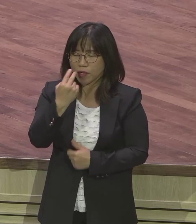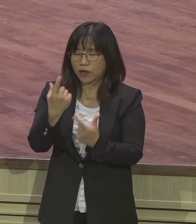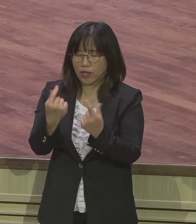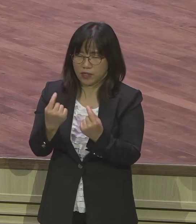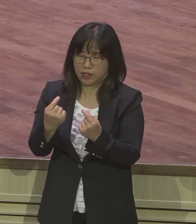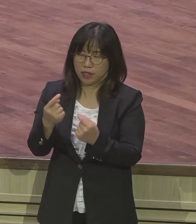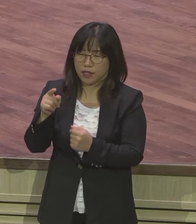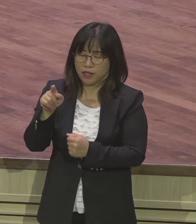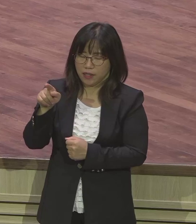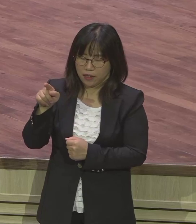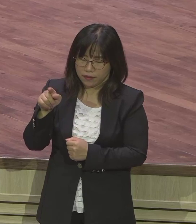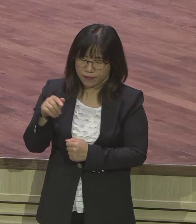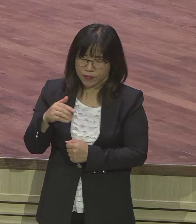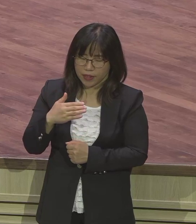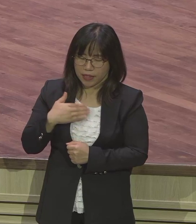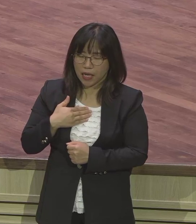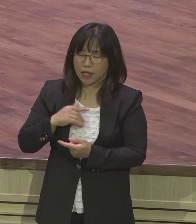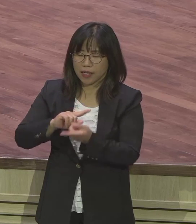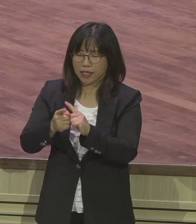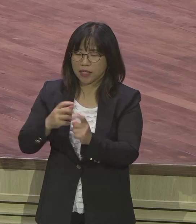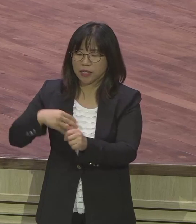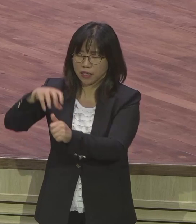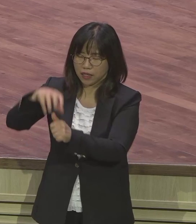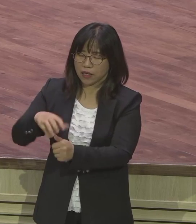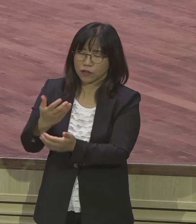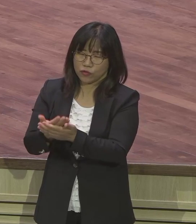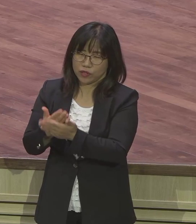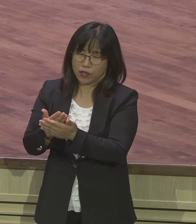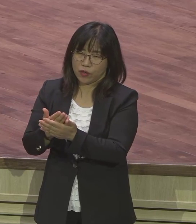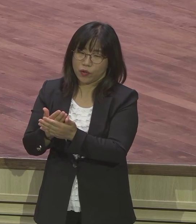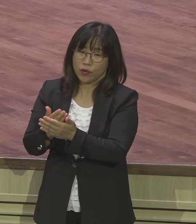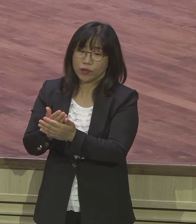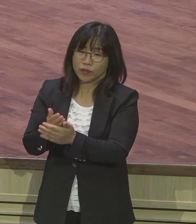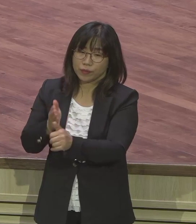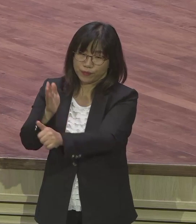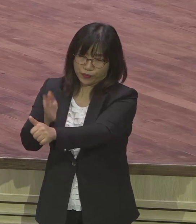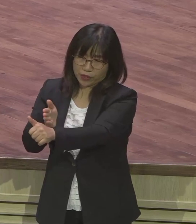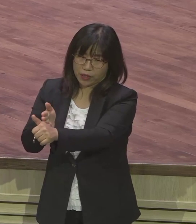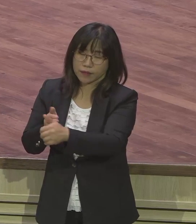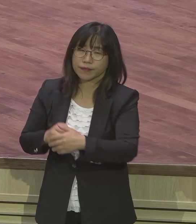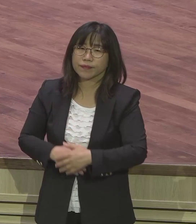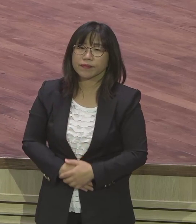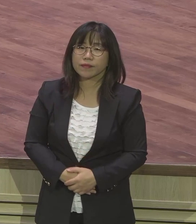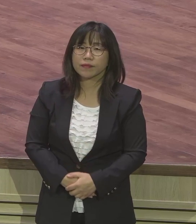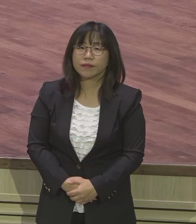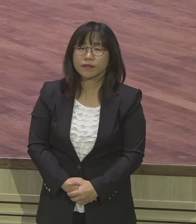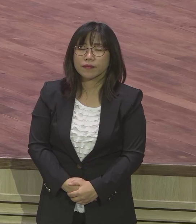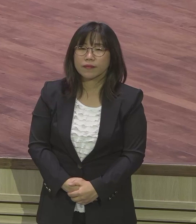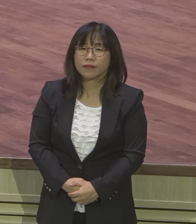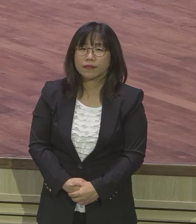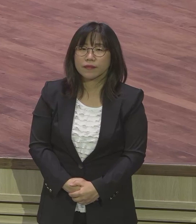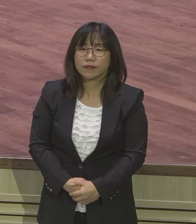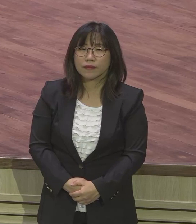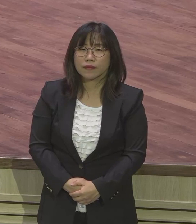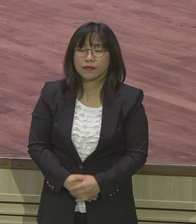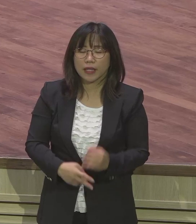결단을 할 정도로 바뀌어서 다말 사건 이후에 영적인 성수의 길을 유다가 걸어갑니다 이렇게